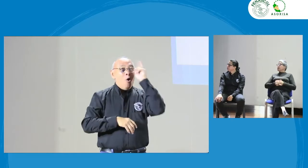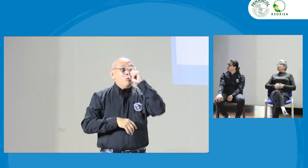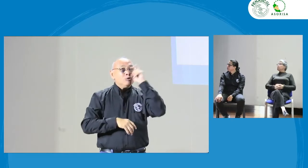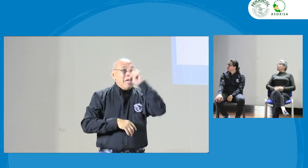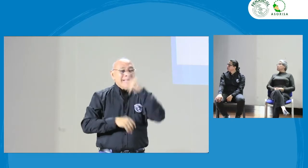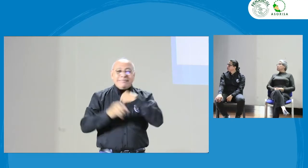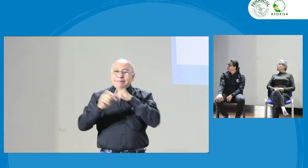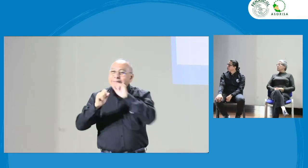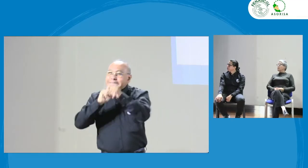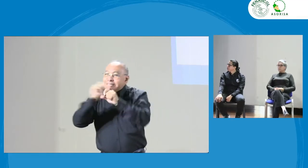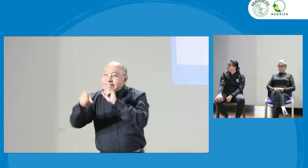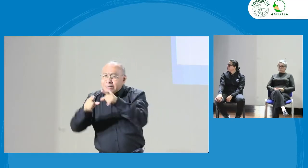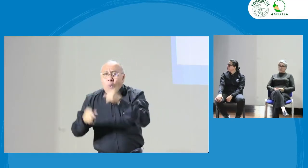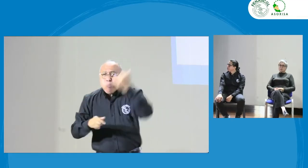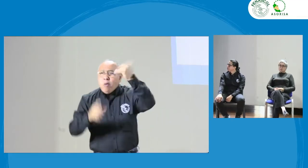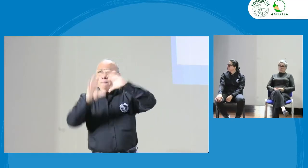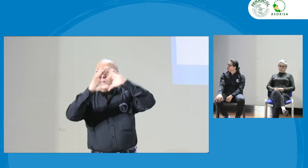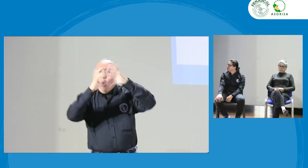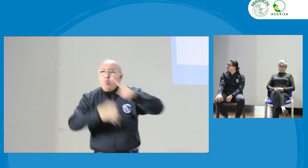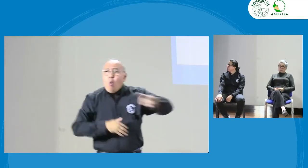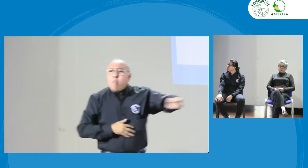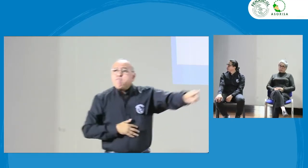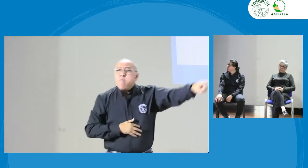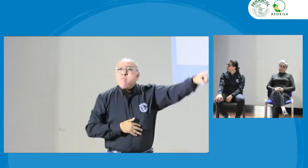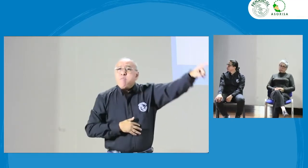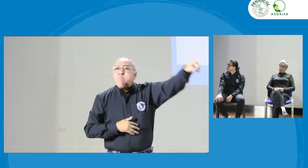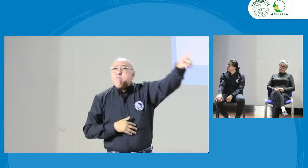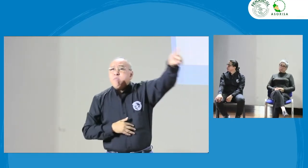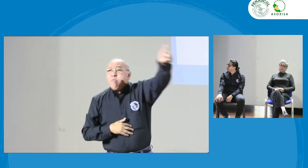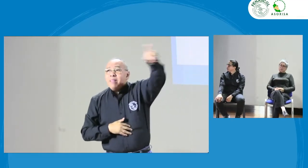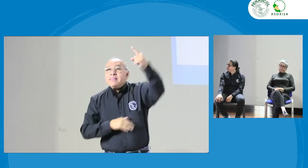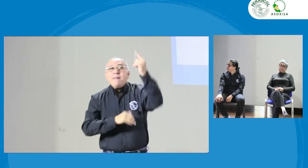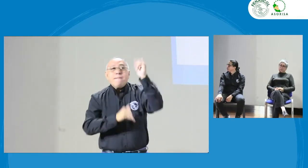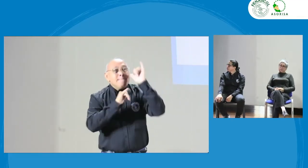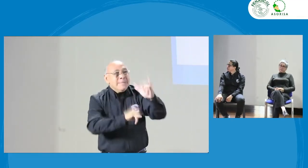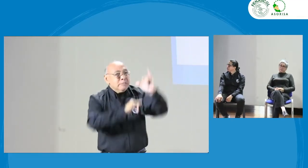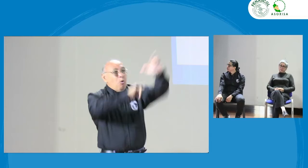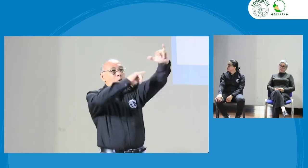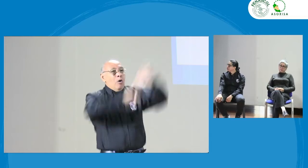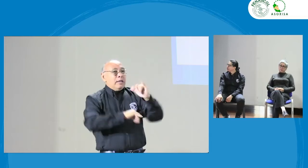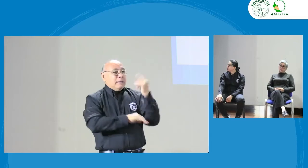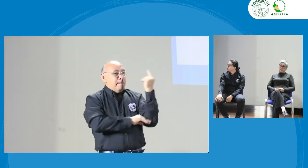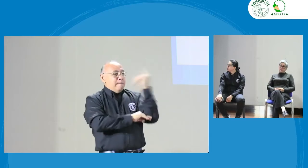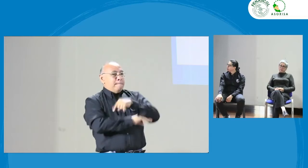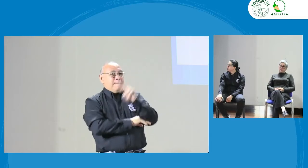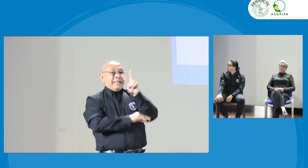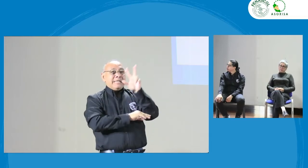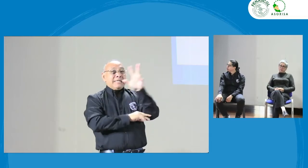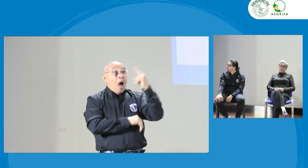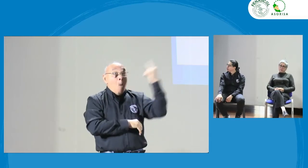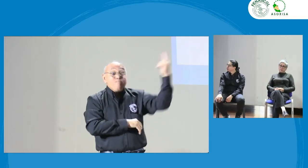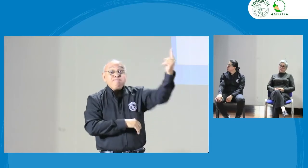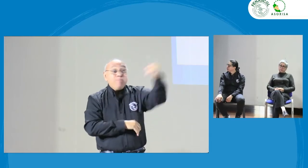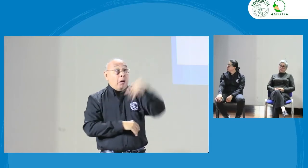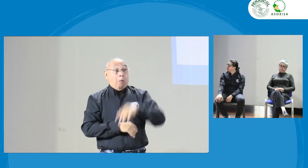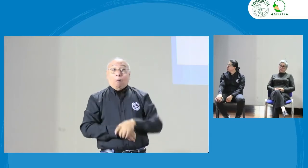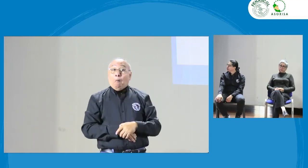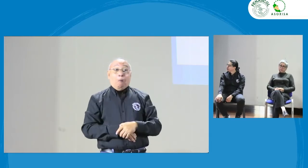mundial. Ya que, entonces, estuvimos hablando de que, en este 23 de septiembre,